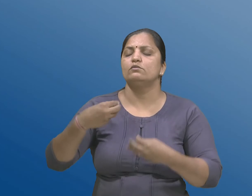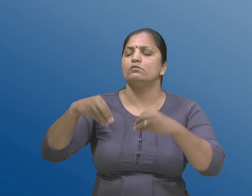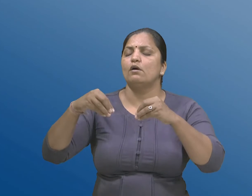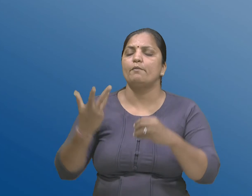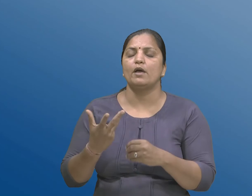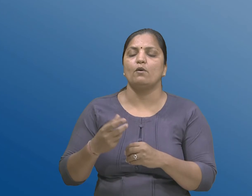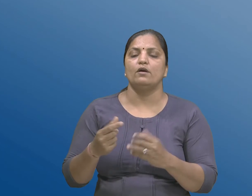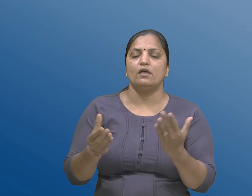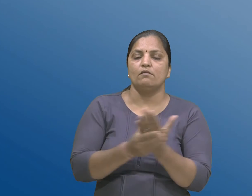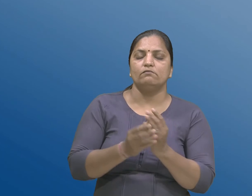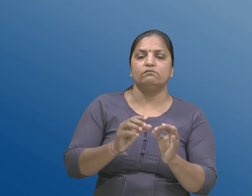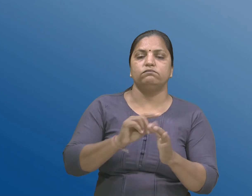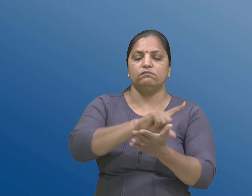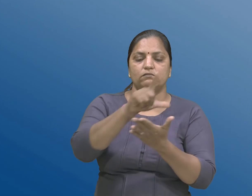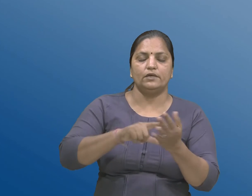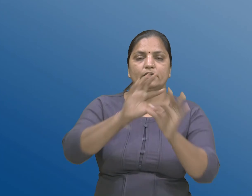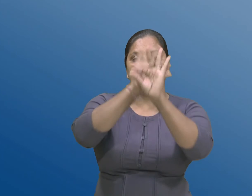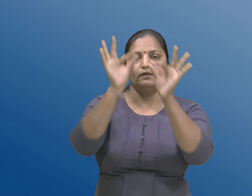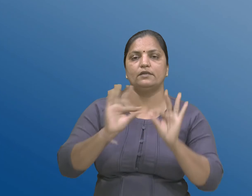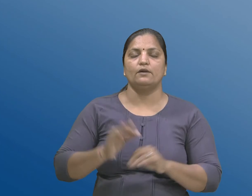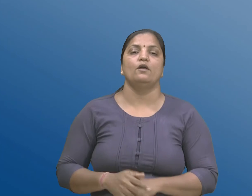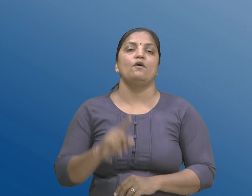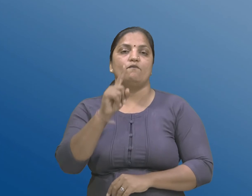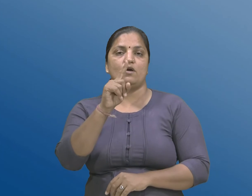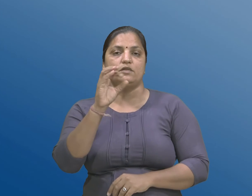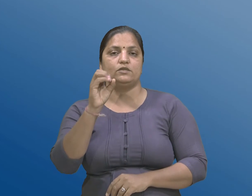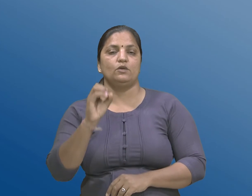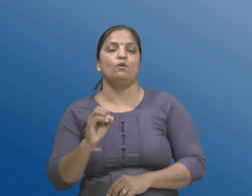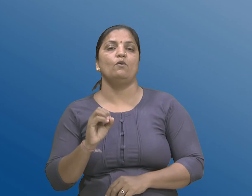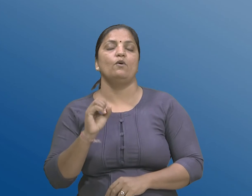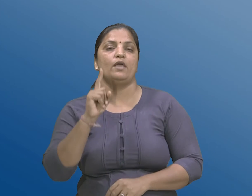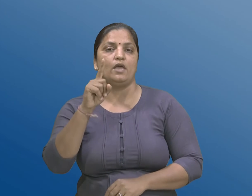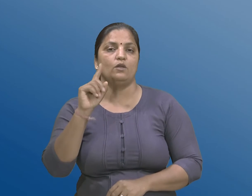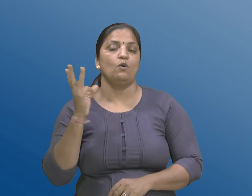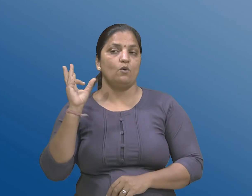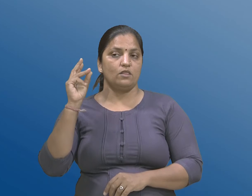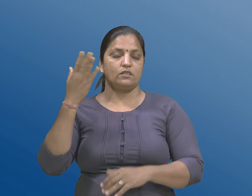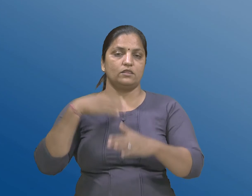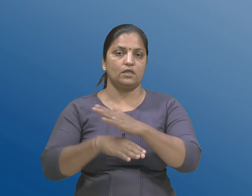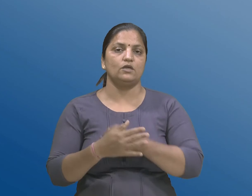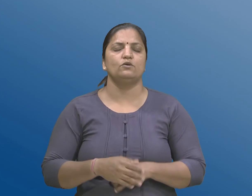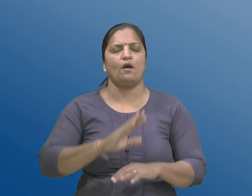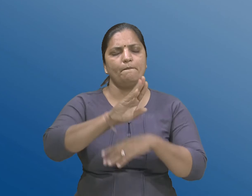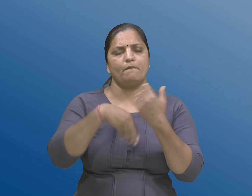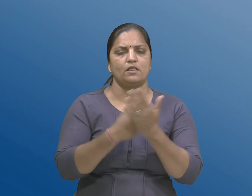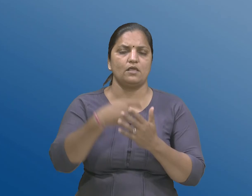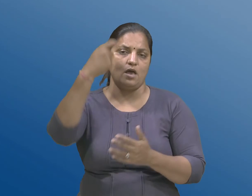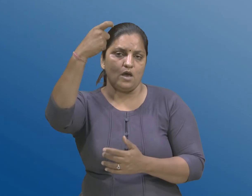101.30 आ अधिनियम हेटल बनावाईल दरेक नियम ते बनी गया